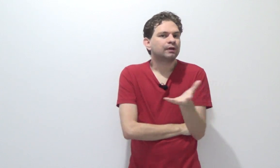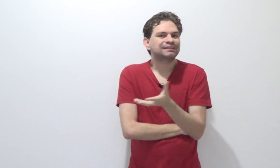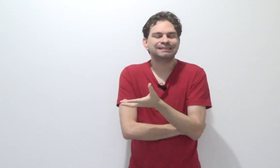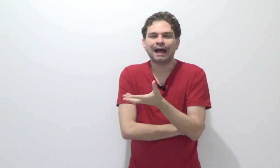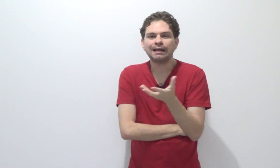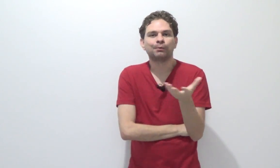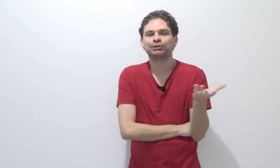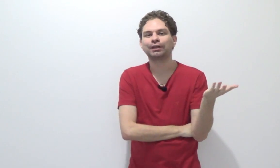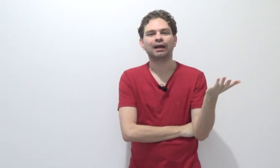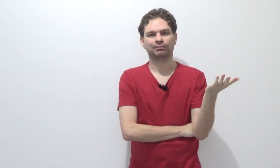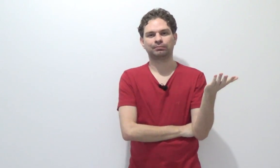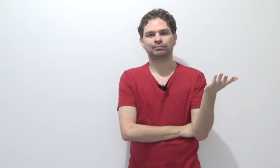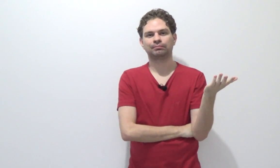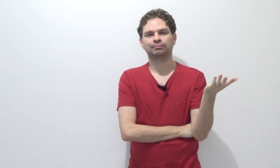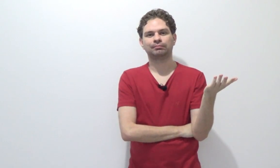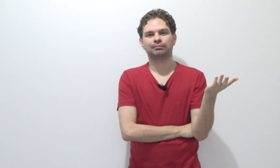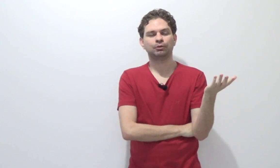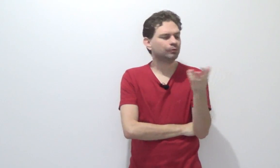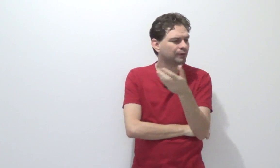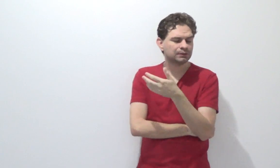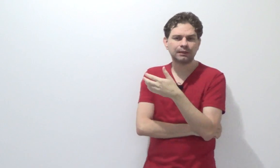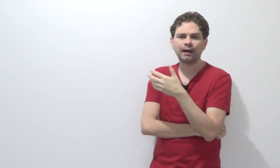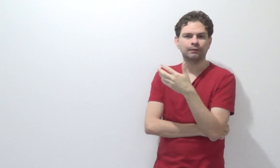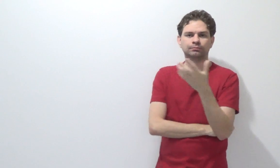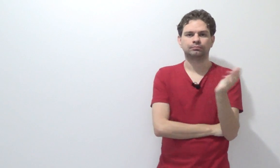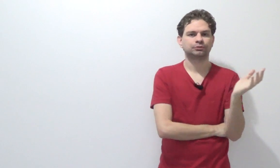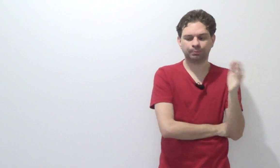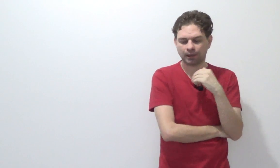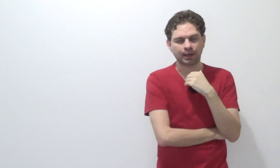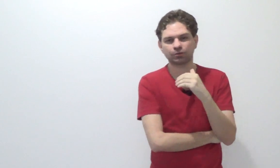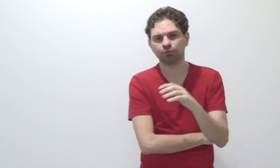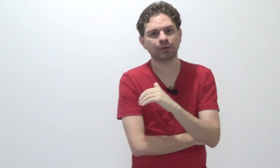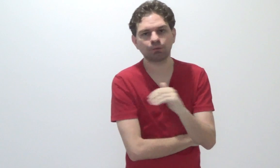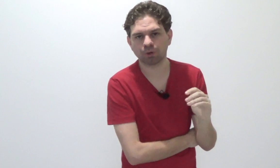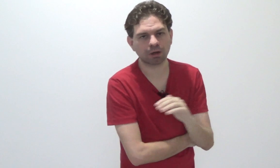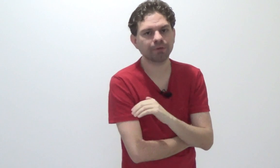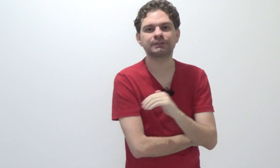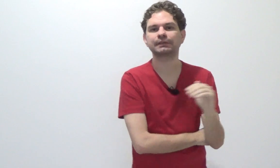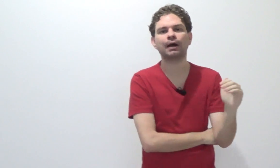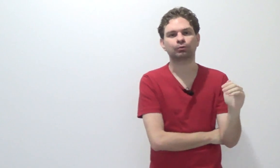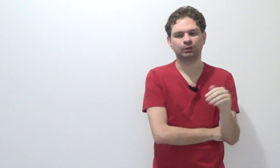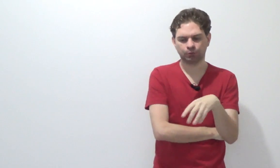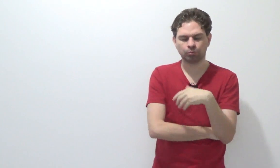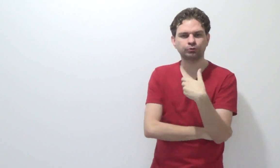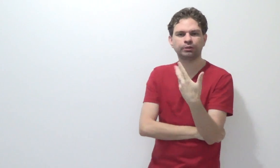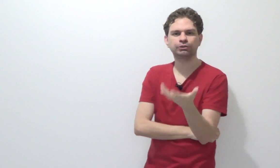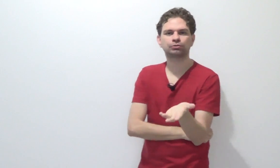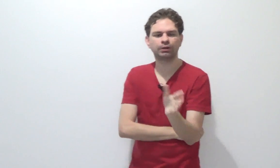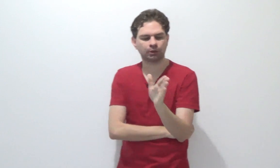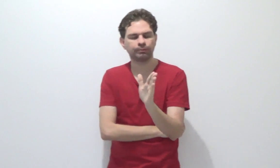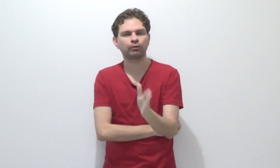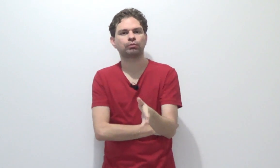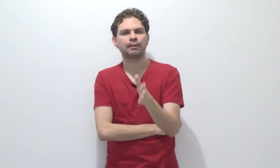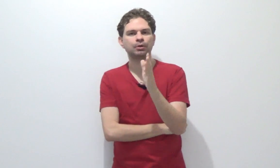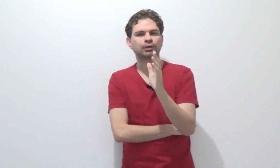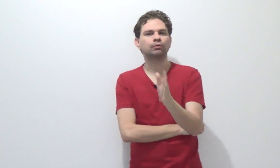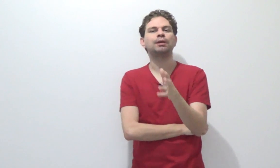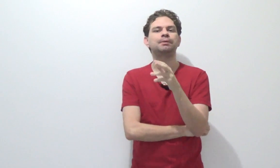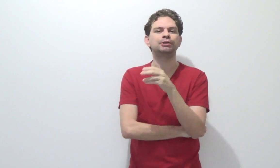faço ideia onde que é. Eu não faço ideia. Se por acaso eu não tenho, local é incerto. Duas jurisdições, tá no meio do caminho, tá no limite.